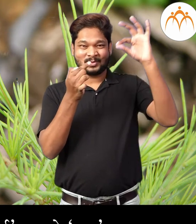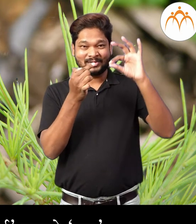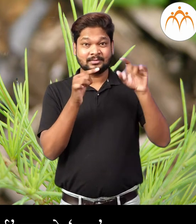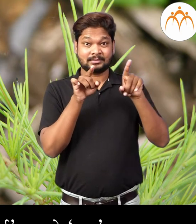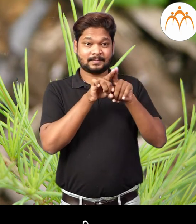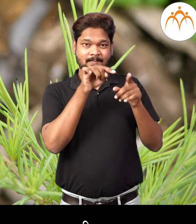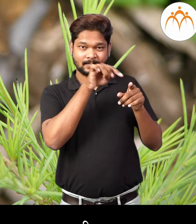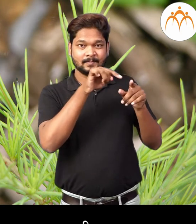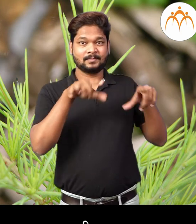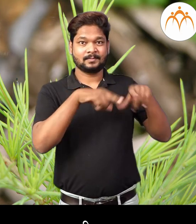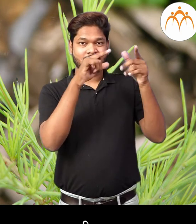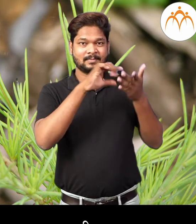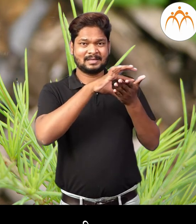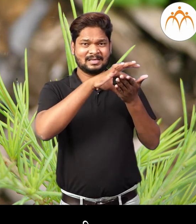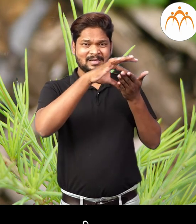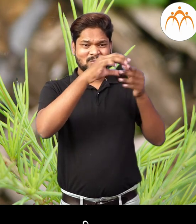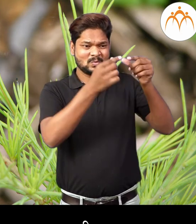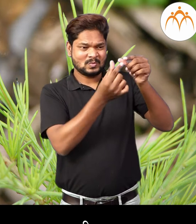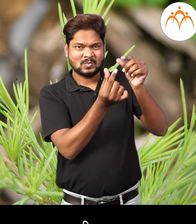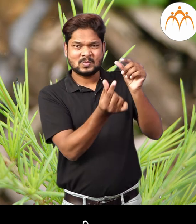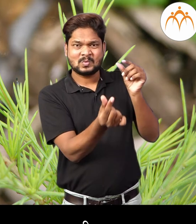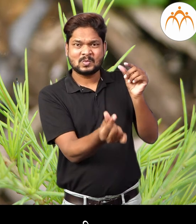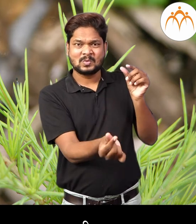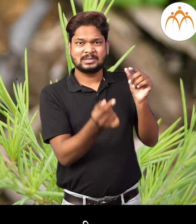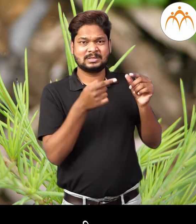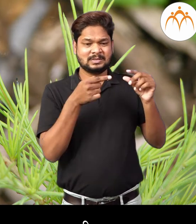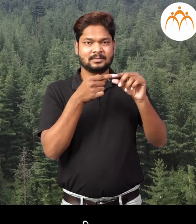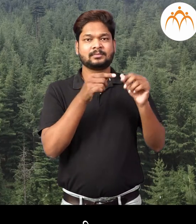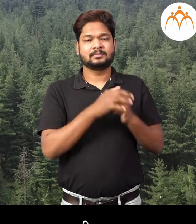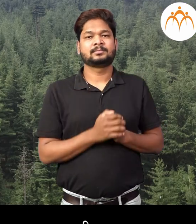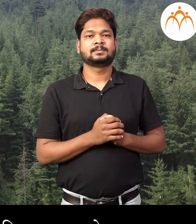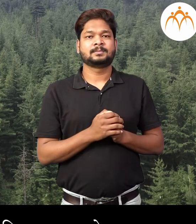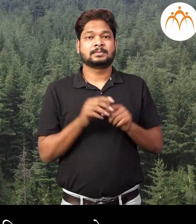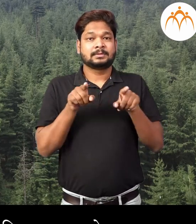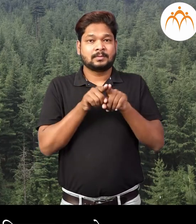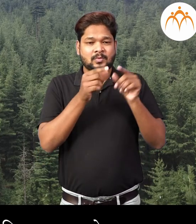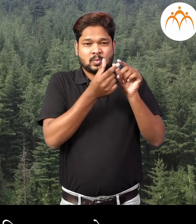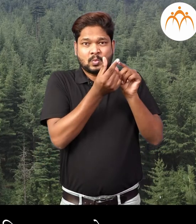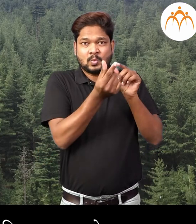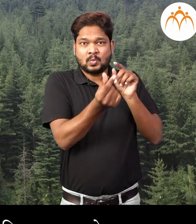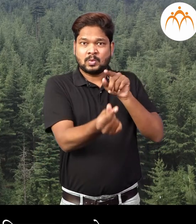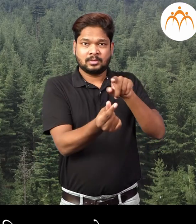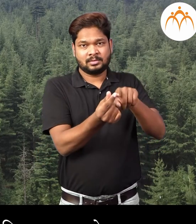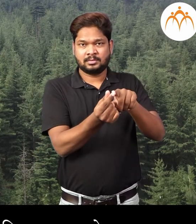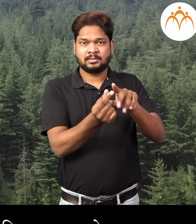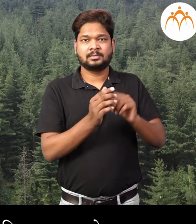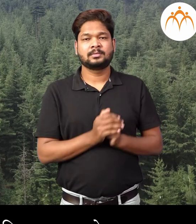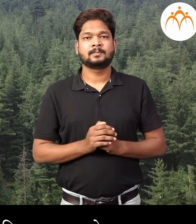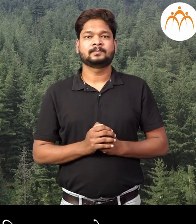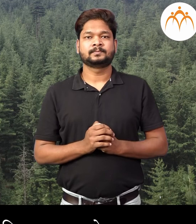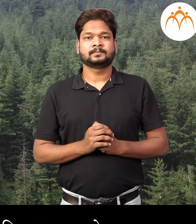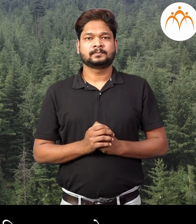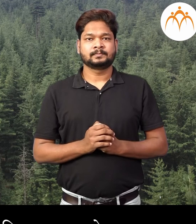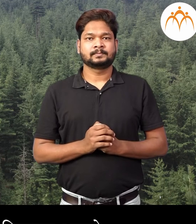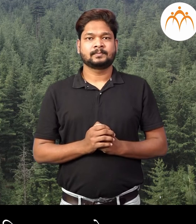पान सुई सार्खी टोकदार पाने असलेल्या या वनस्पती अस्तात यानचा आकार शंकु प्रमाणे निमुलतास्तो